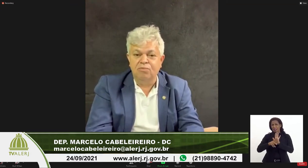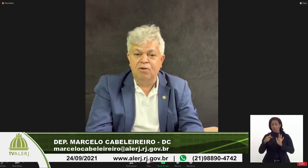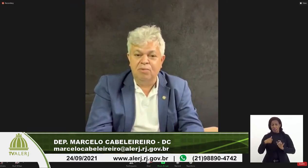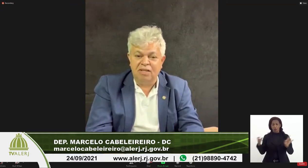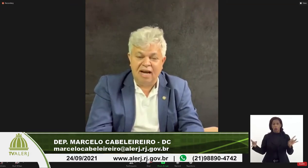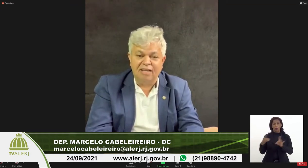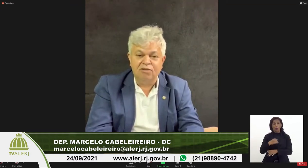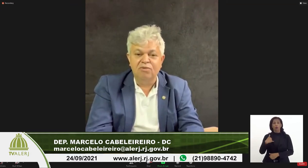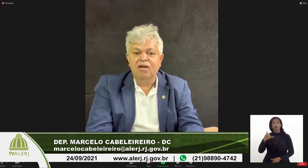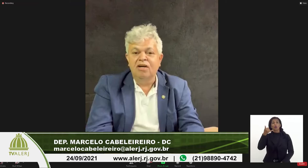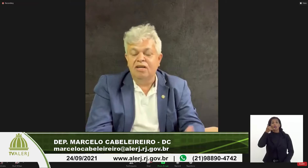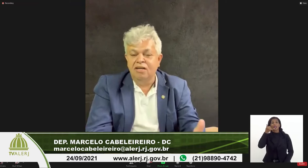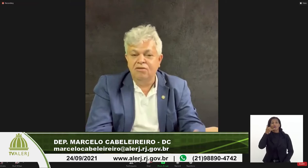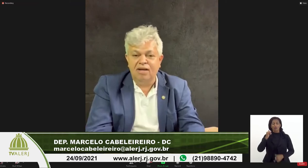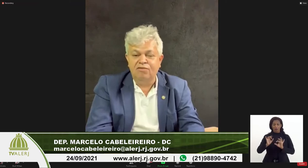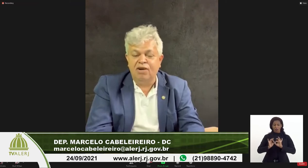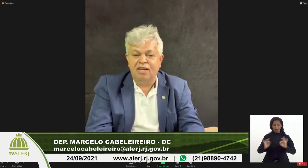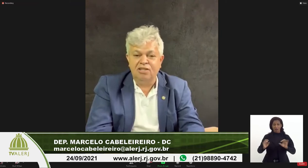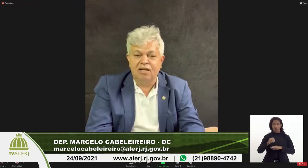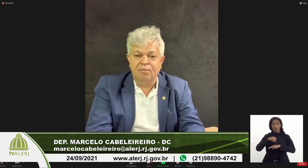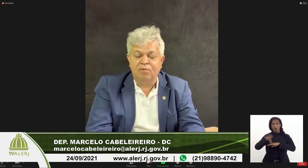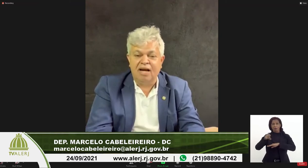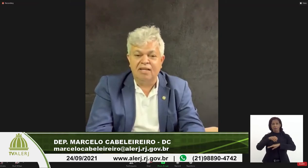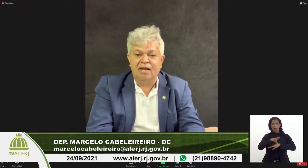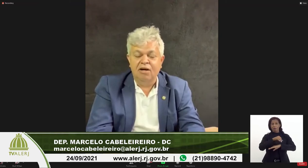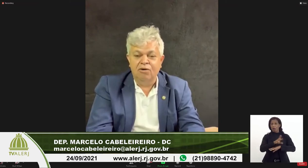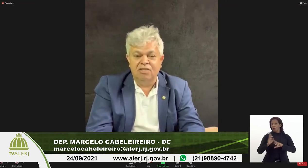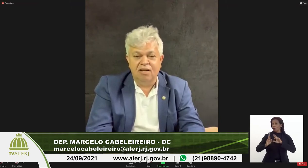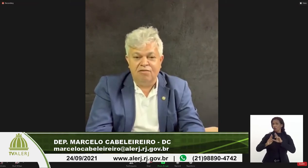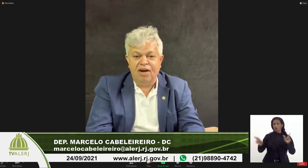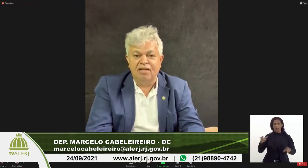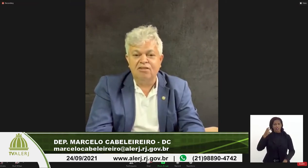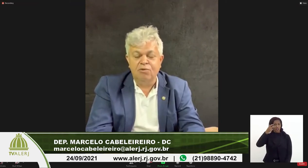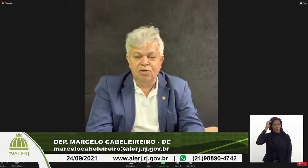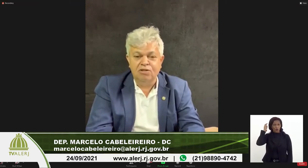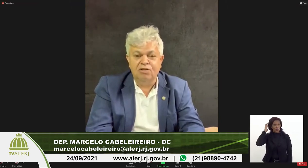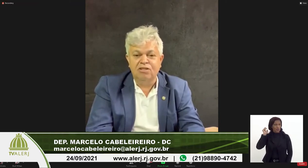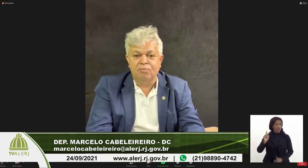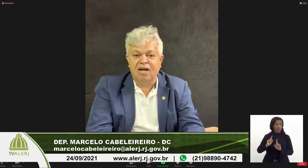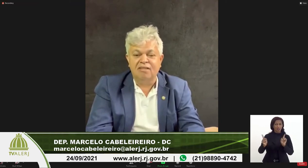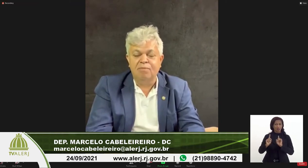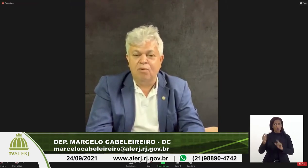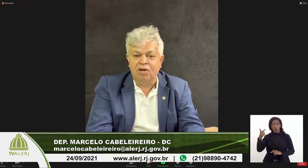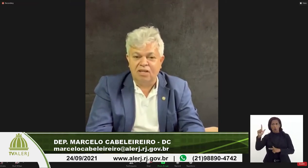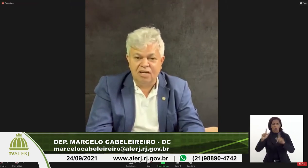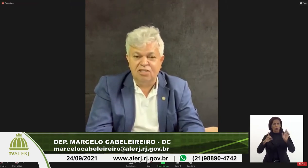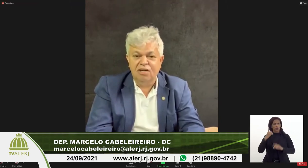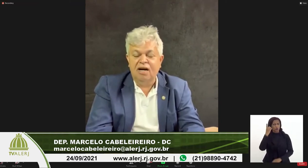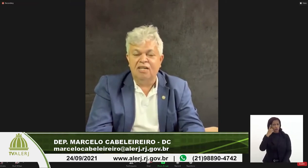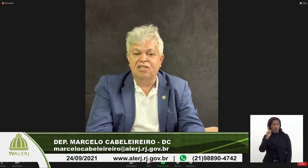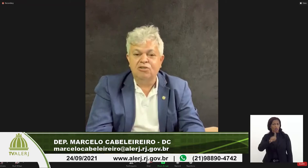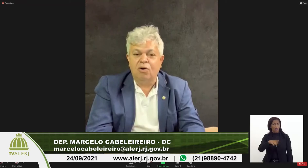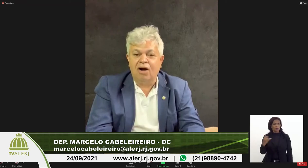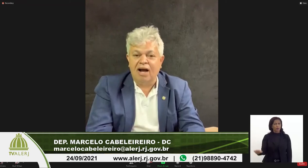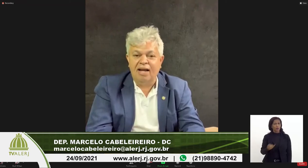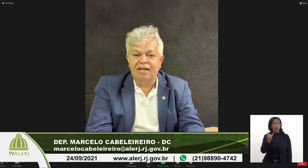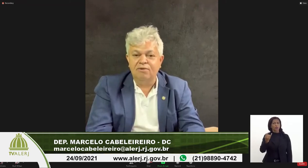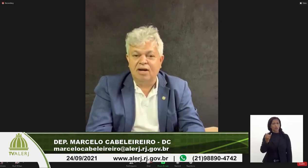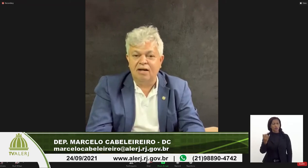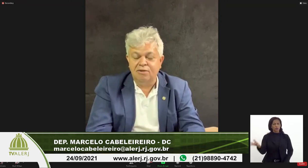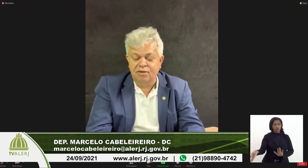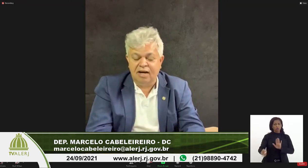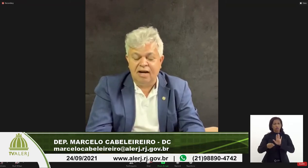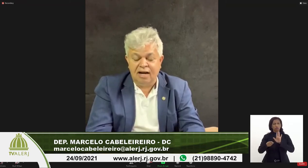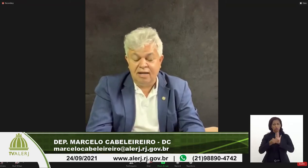disposição o meu mandato e não é diferente da deputada Rosane Félix e outros deputados é importante a gente colocar